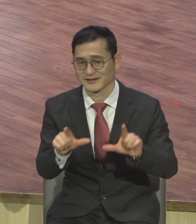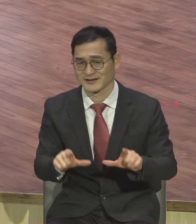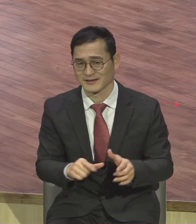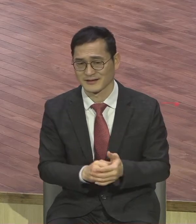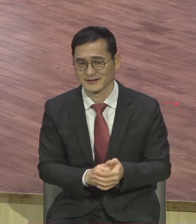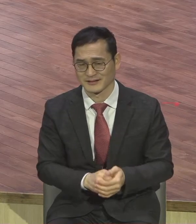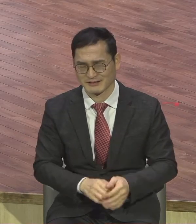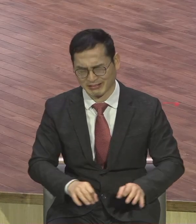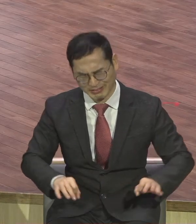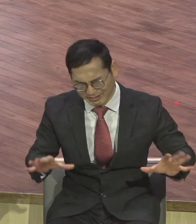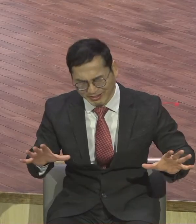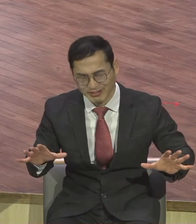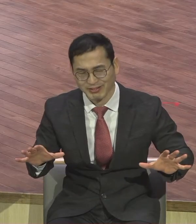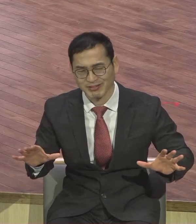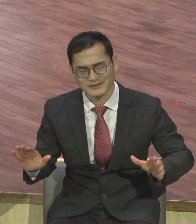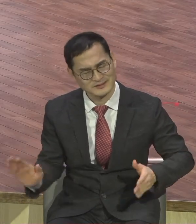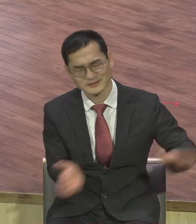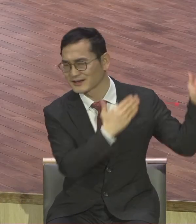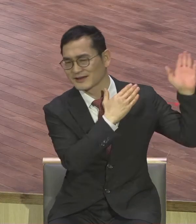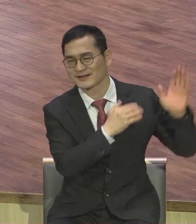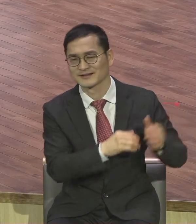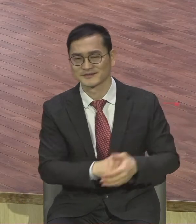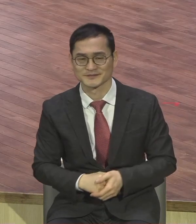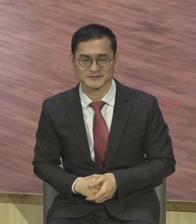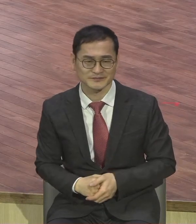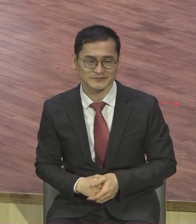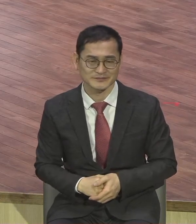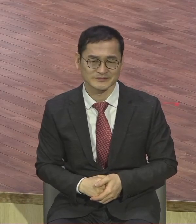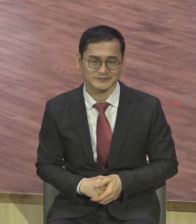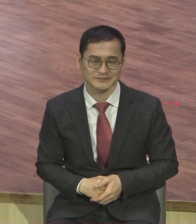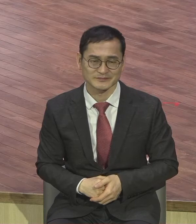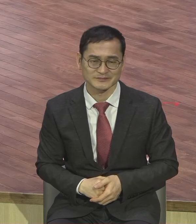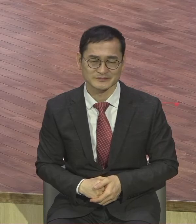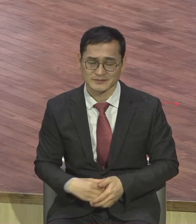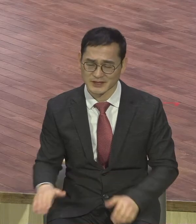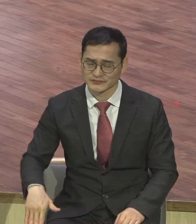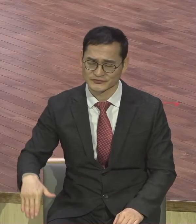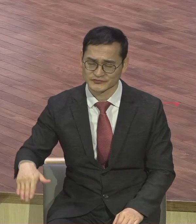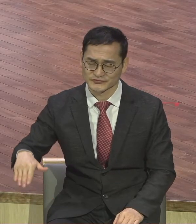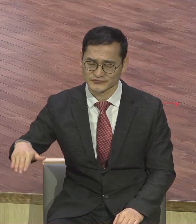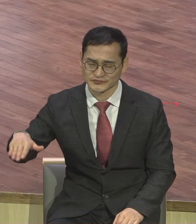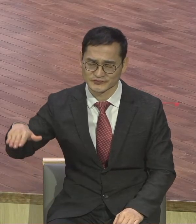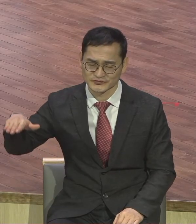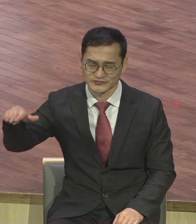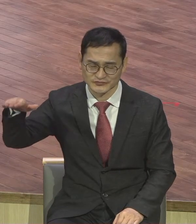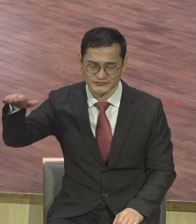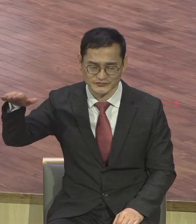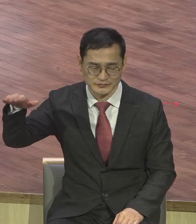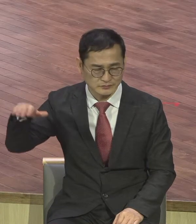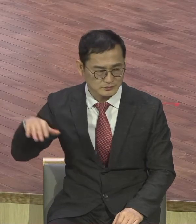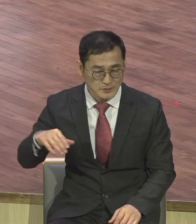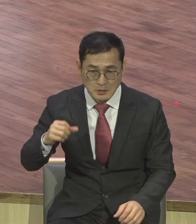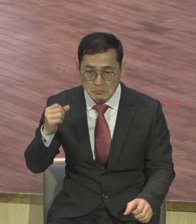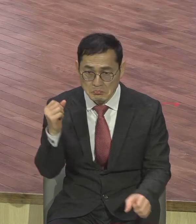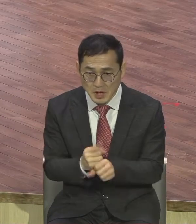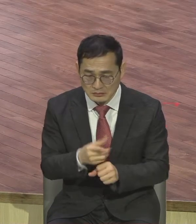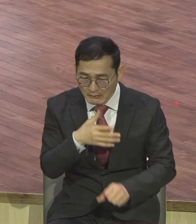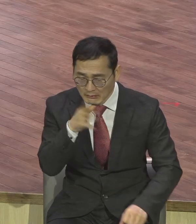언제 이 나이를 먹었지 초등학교 때 중학교 때 군대에 왔을